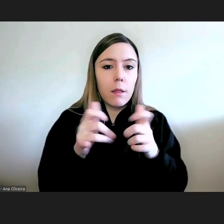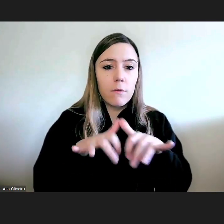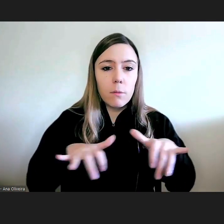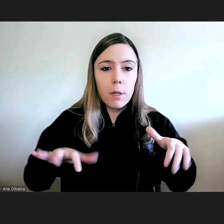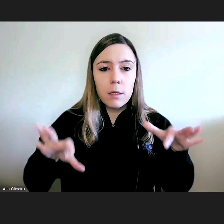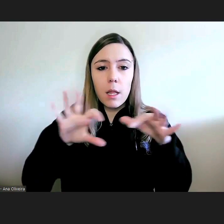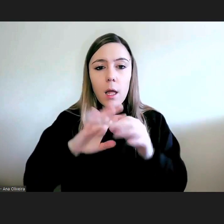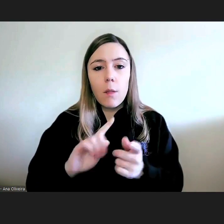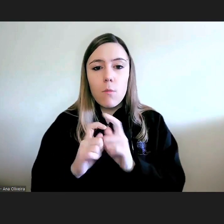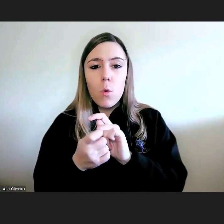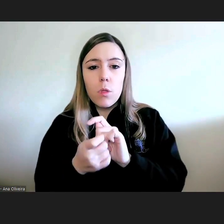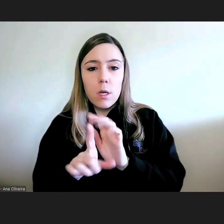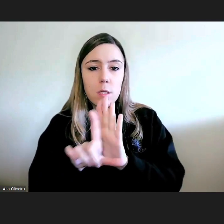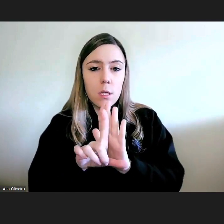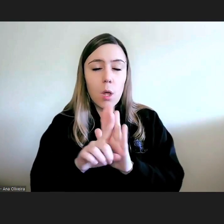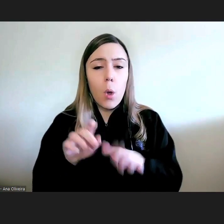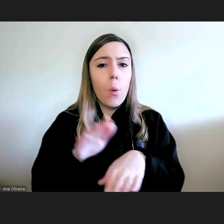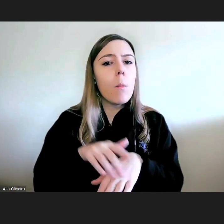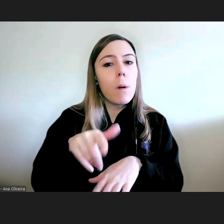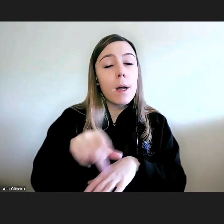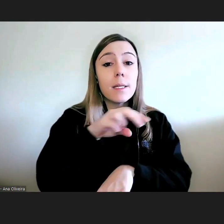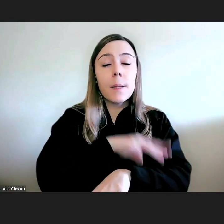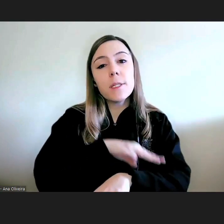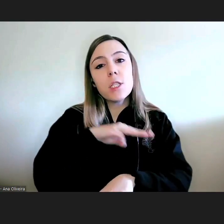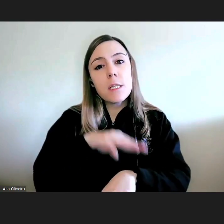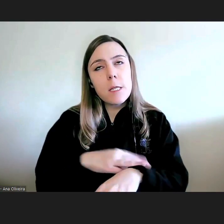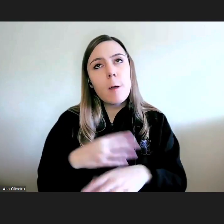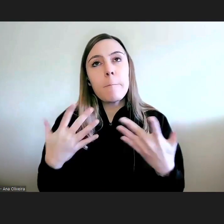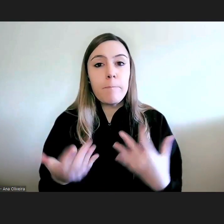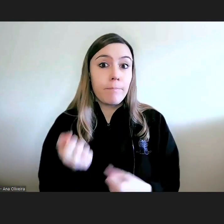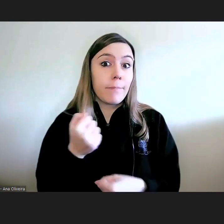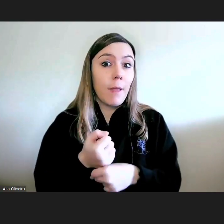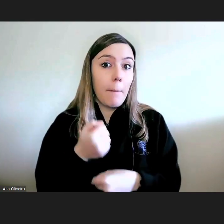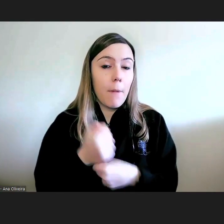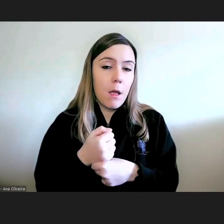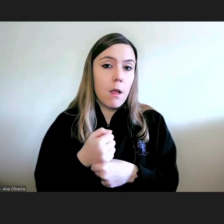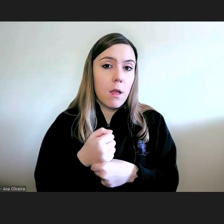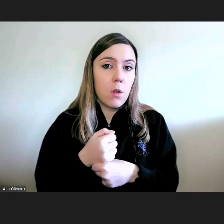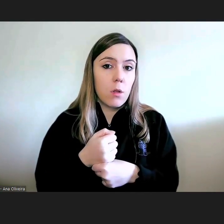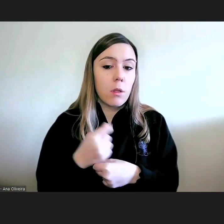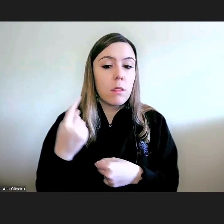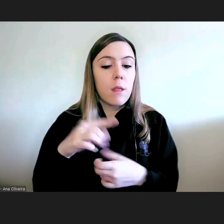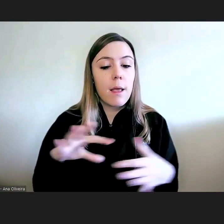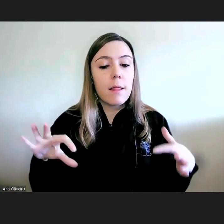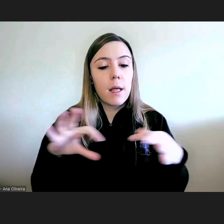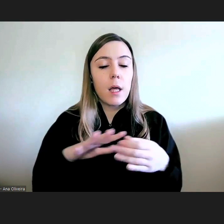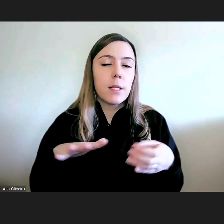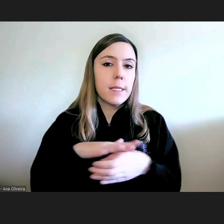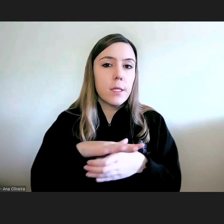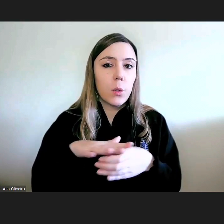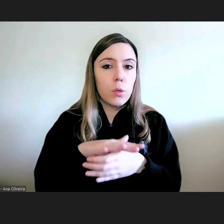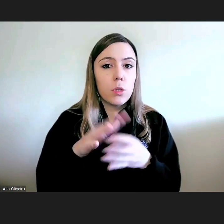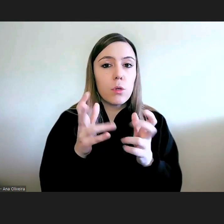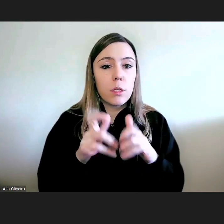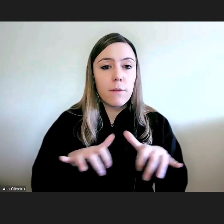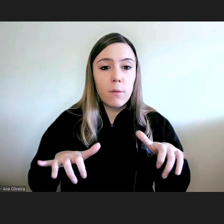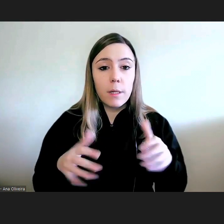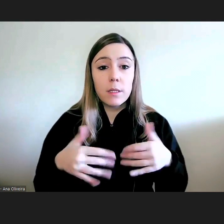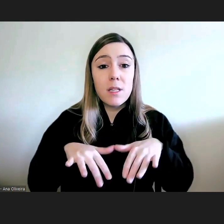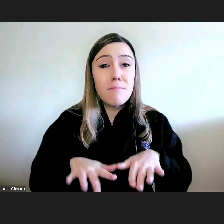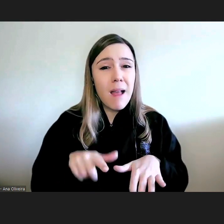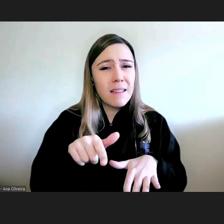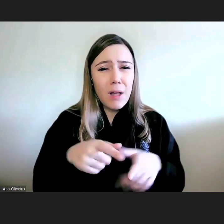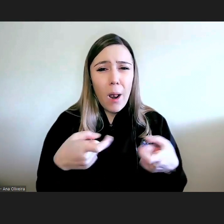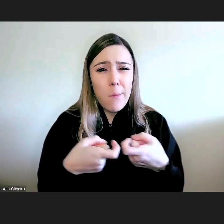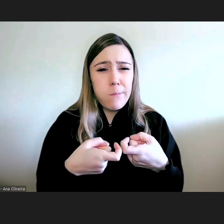e fazem com que a administração no fundo esteja a trabalhar com base em soluções informáticas que já não estão de